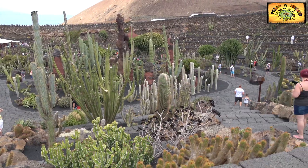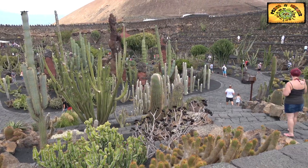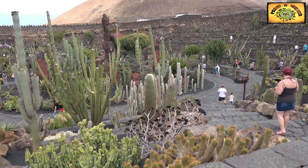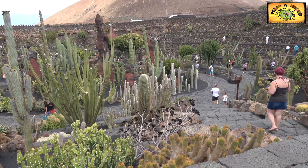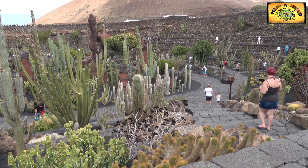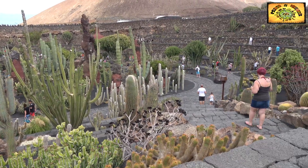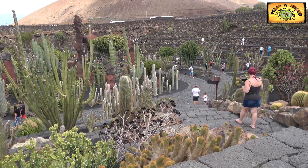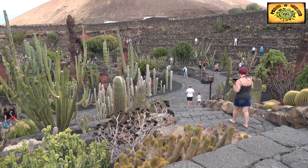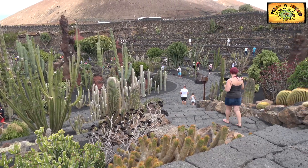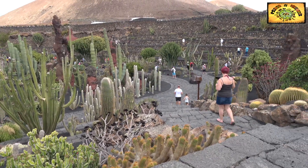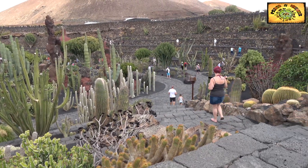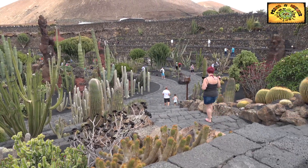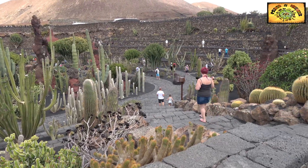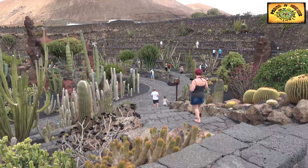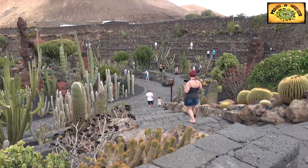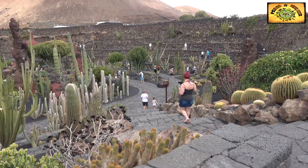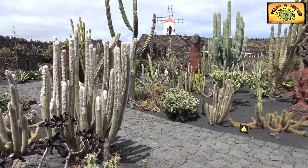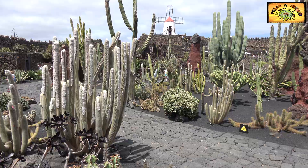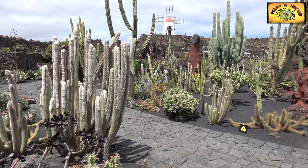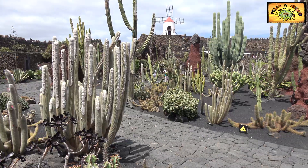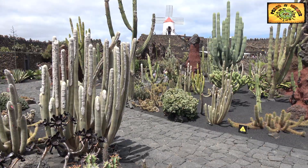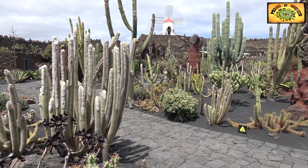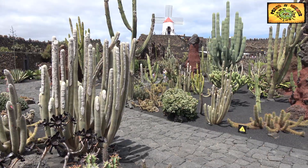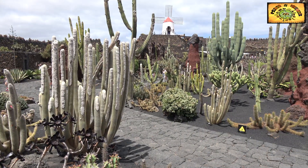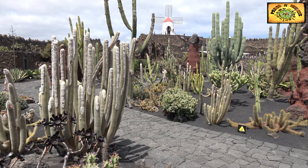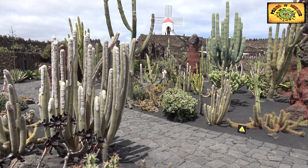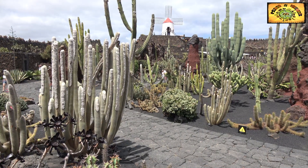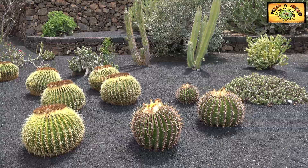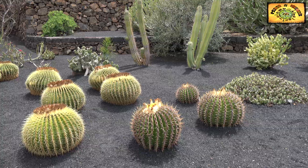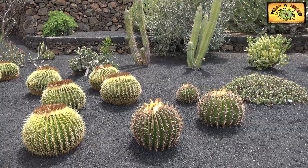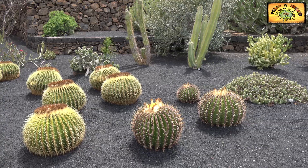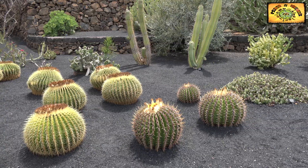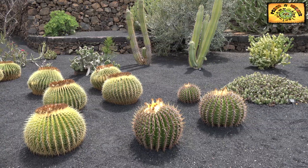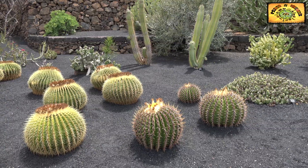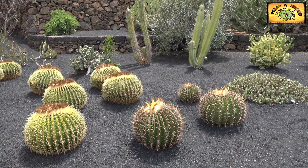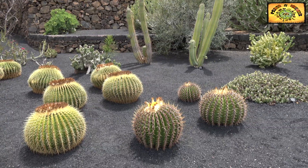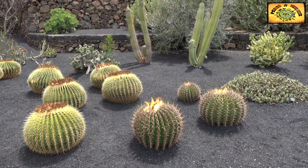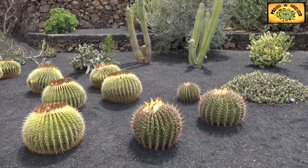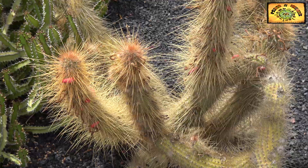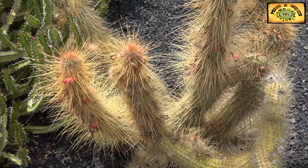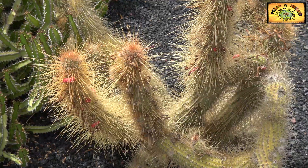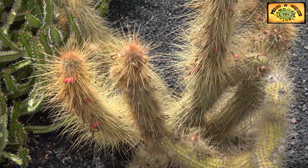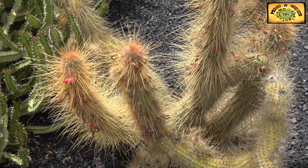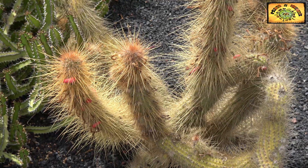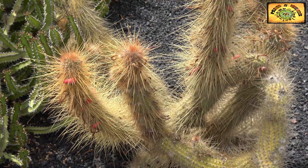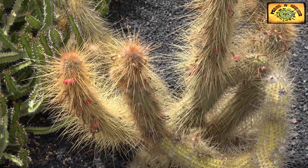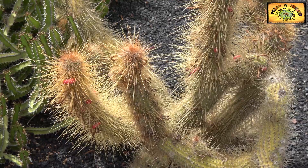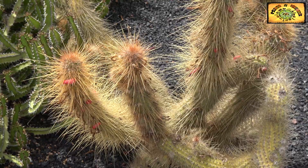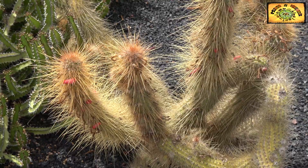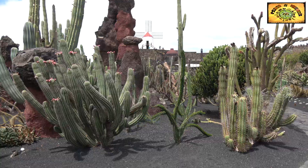Porque tiene alrededor de 4.500 especies Especies de cactus viajeros independientes. Son muchas, ¿eh? Son muchas, ¿eh? Y estamos